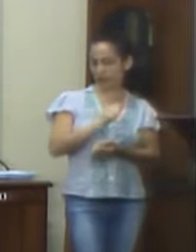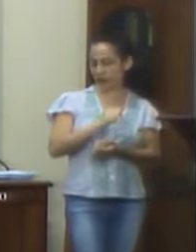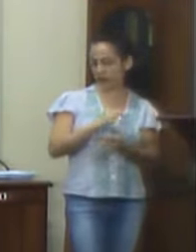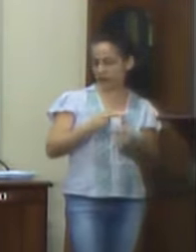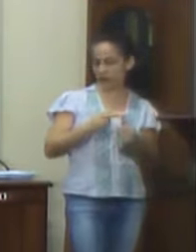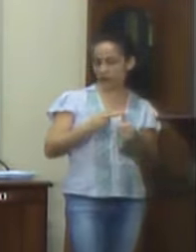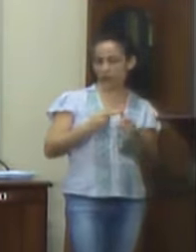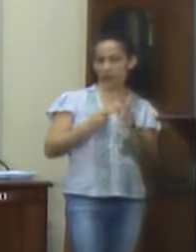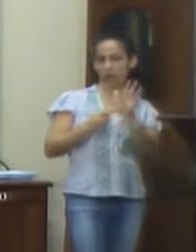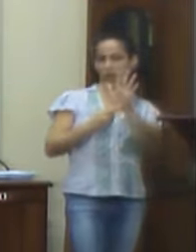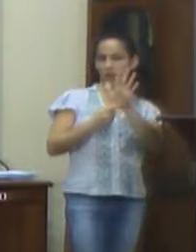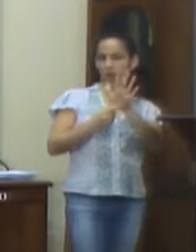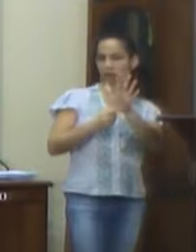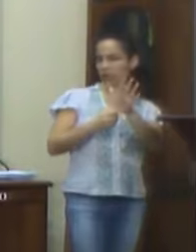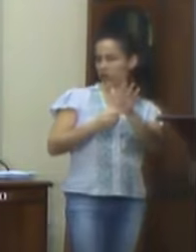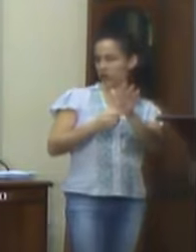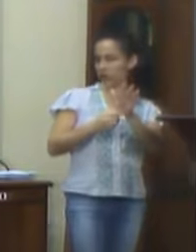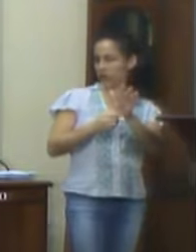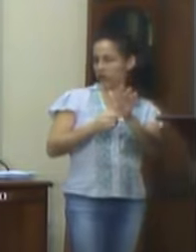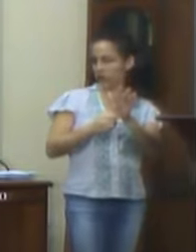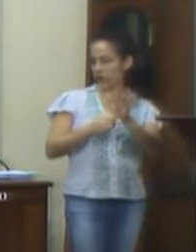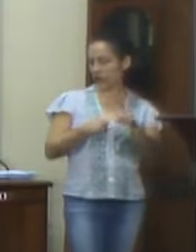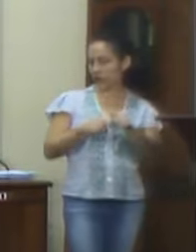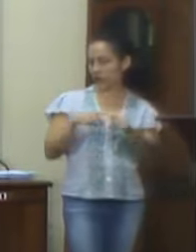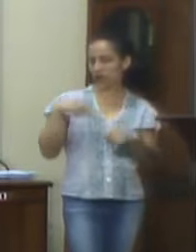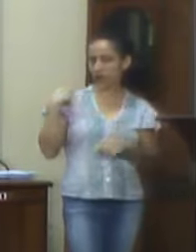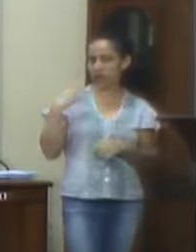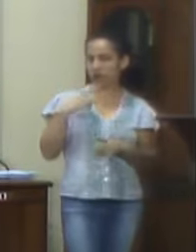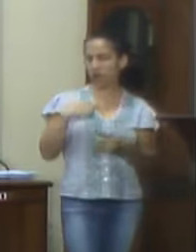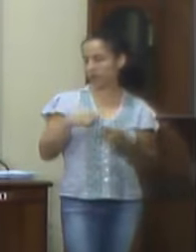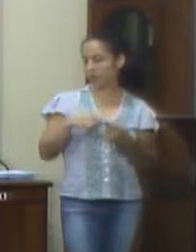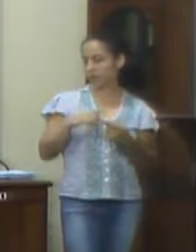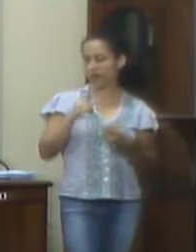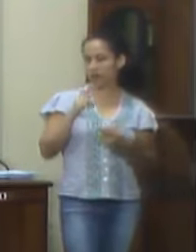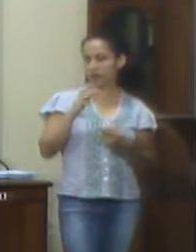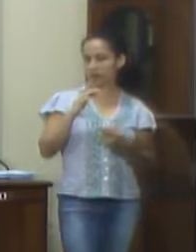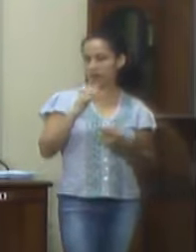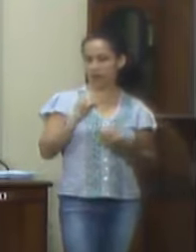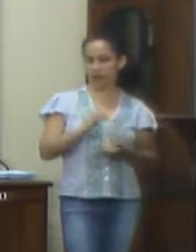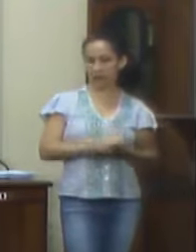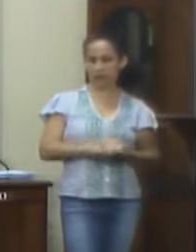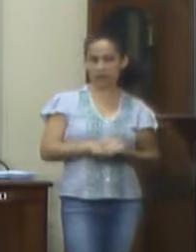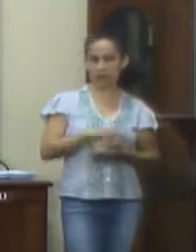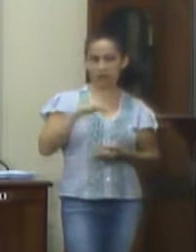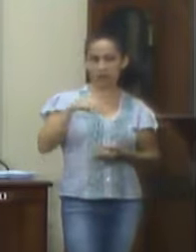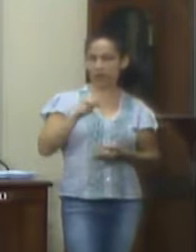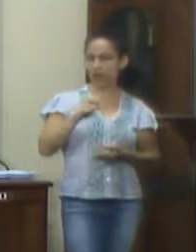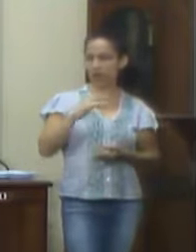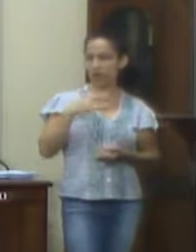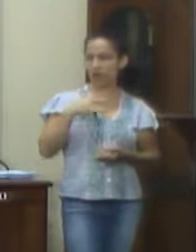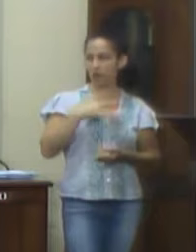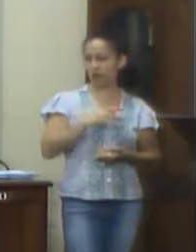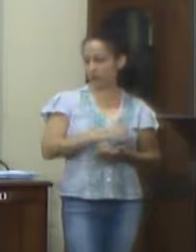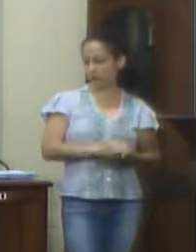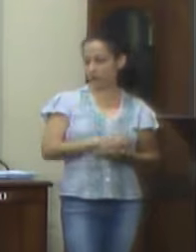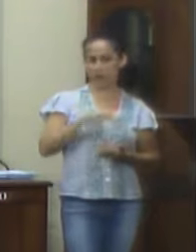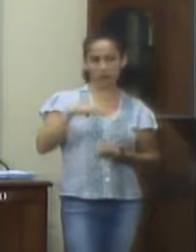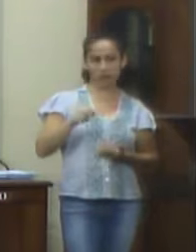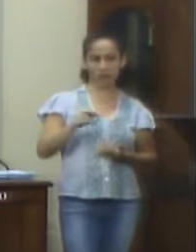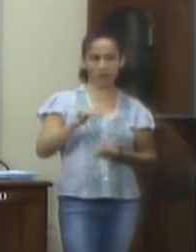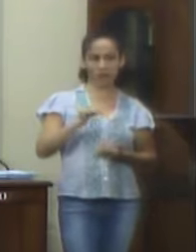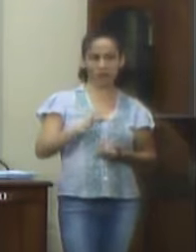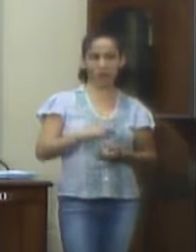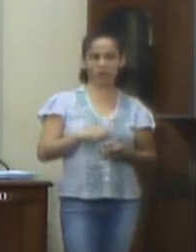apresentadas tempestivamente pelos vereadores Pedro Graça, Marcos da Silva Marques, Marcelo Moreira de